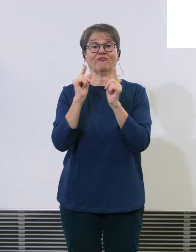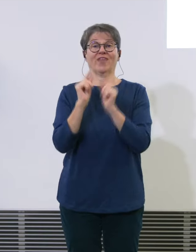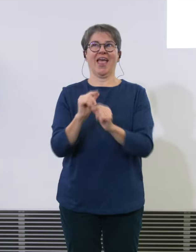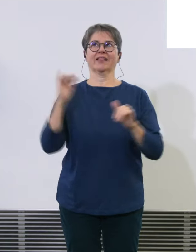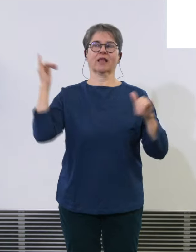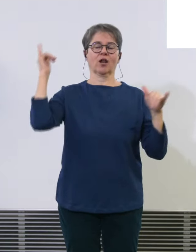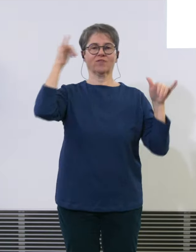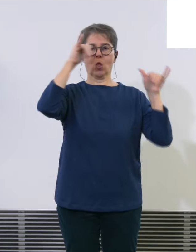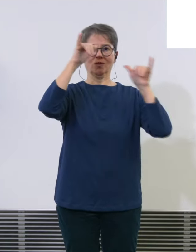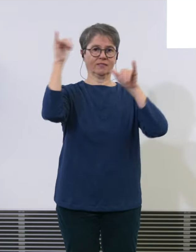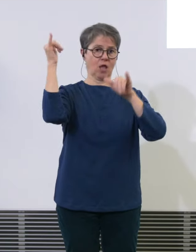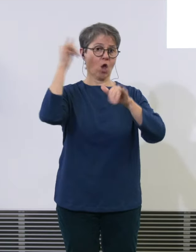müssen. Und die